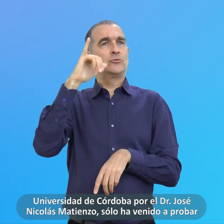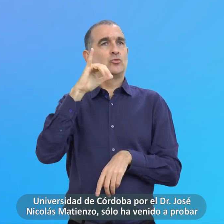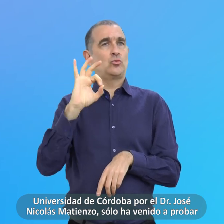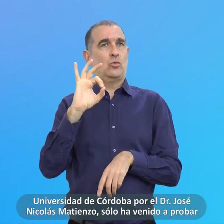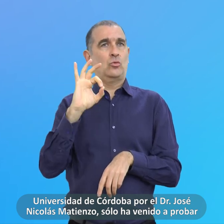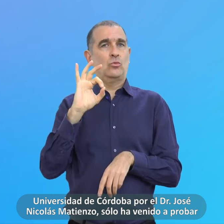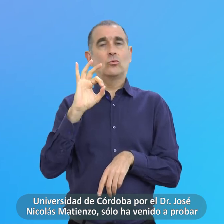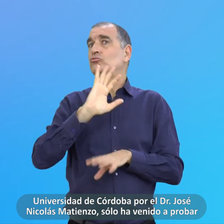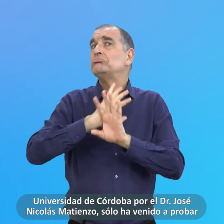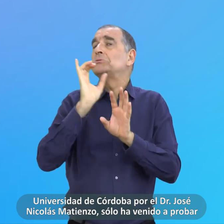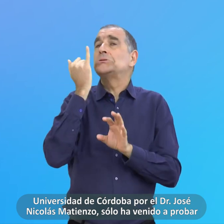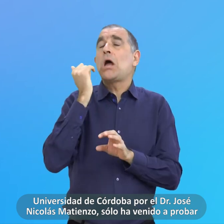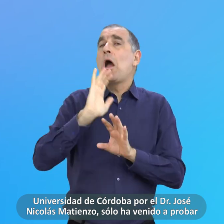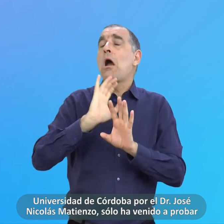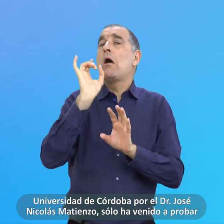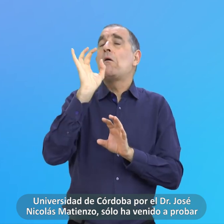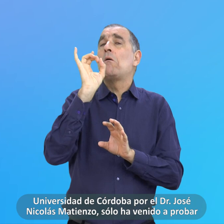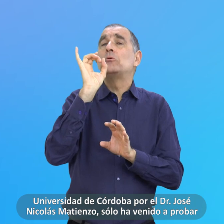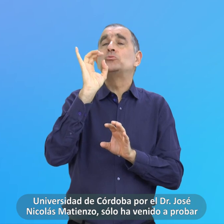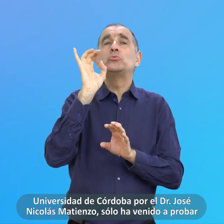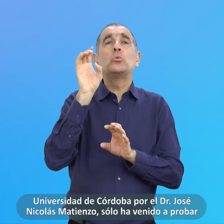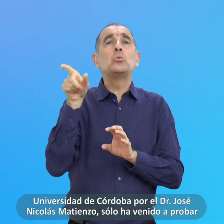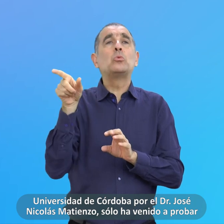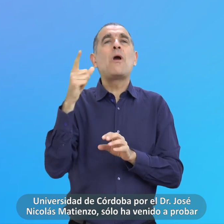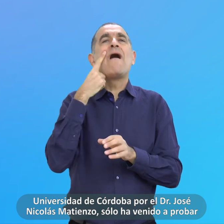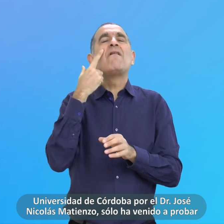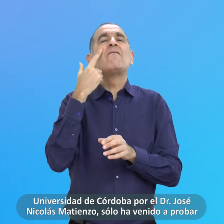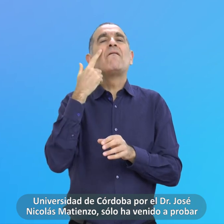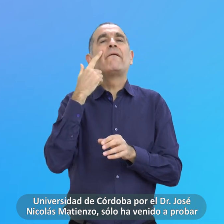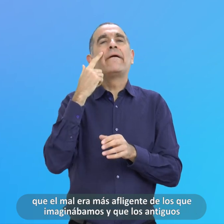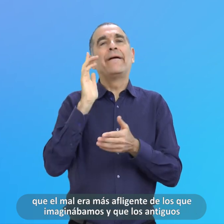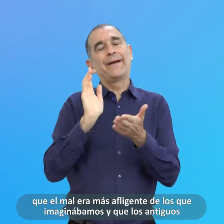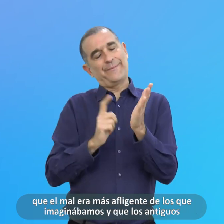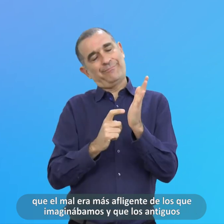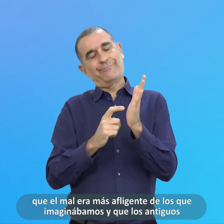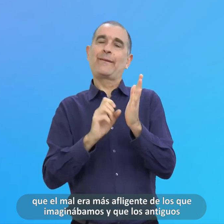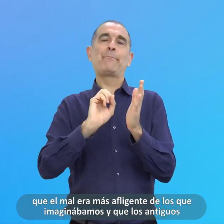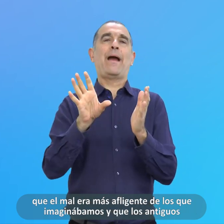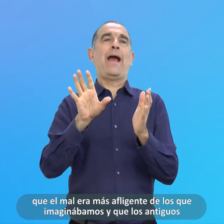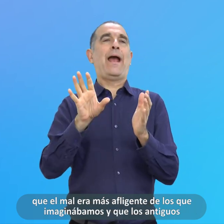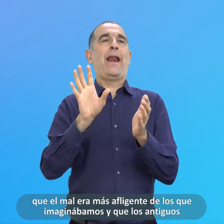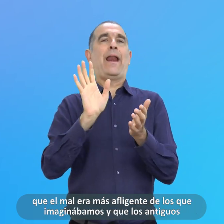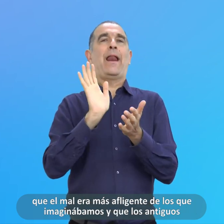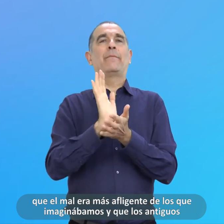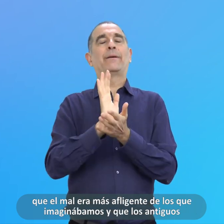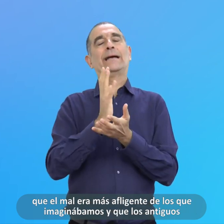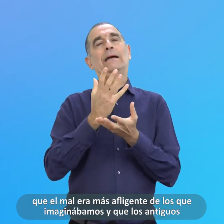venido A probar Que el mal Era más Afligente De los